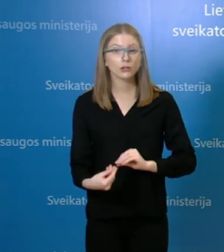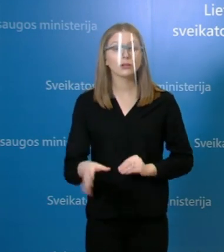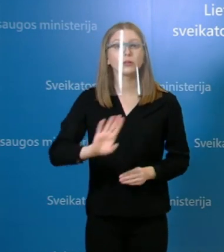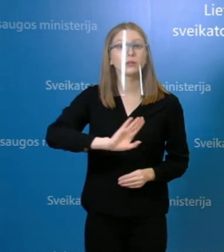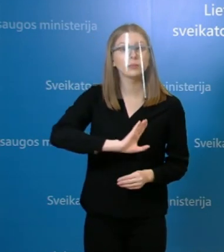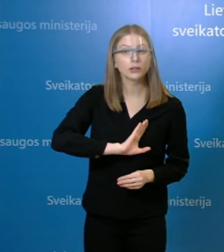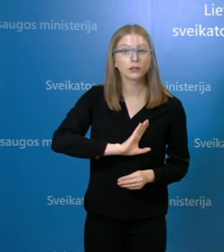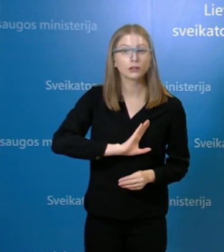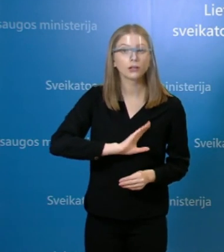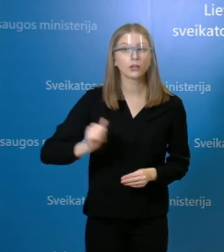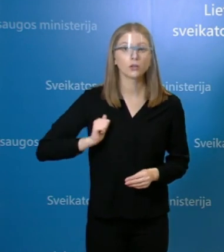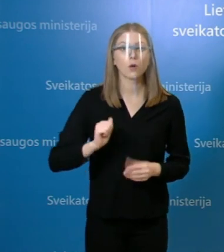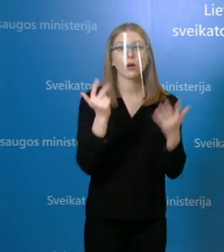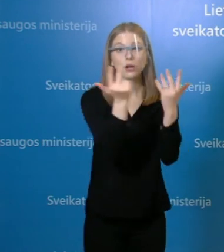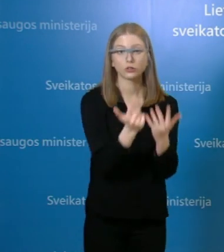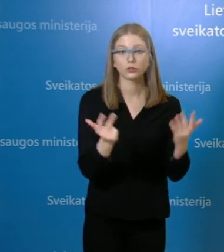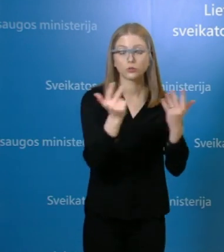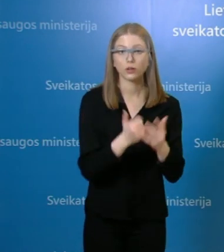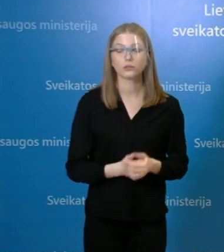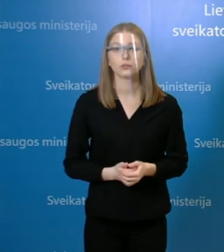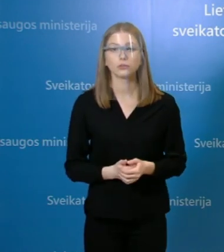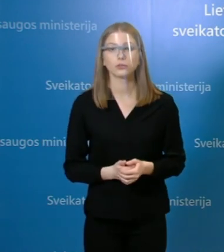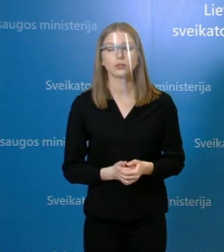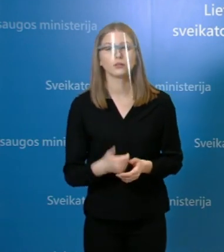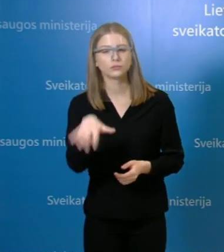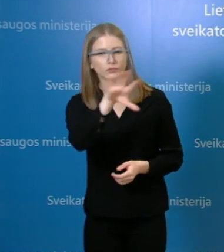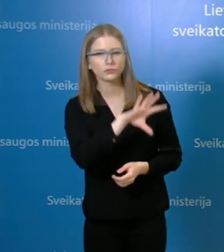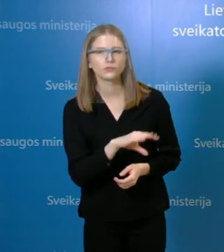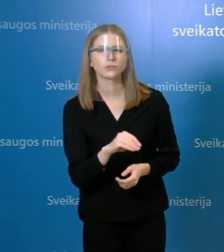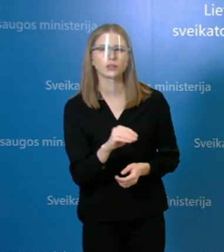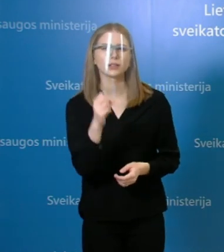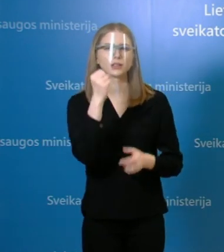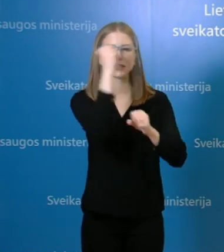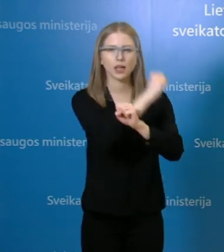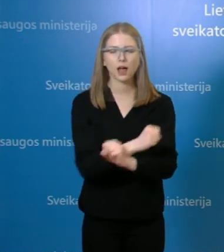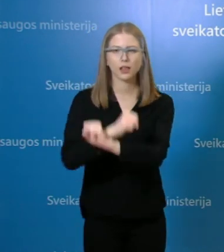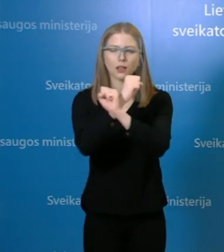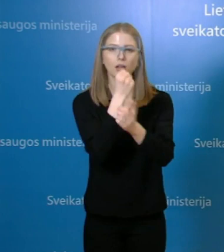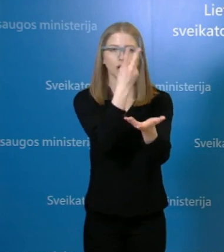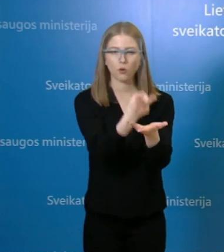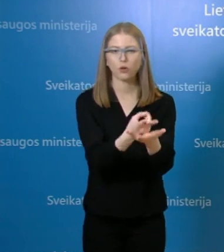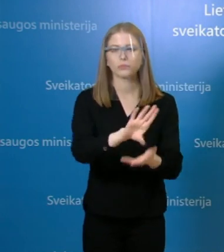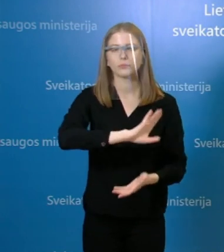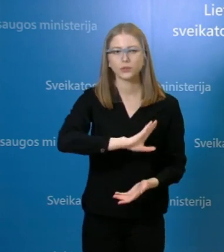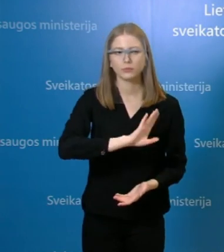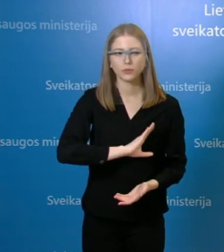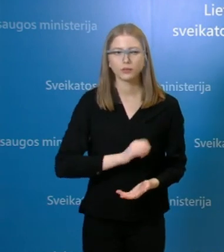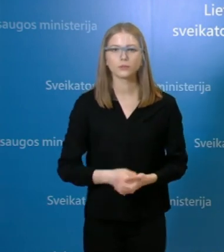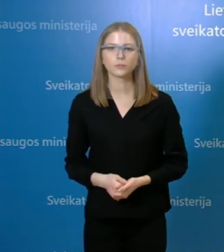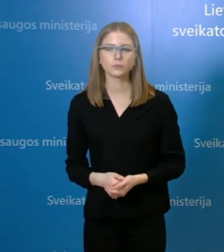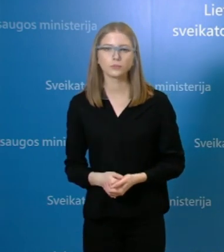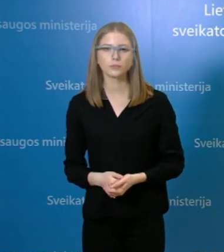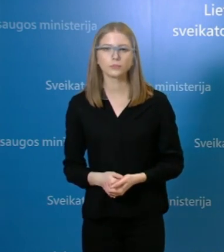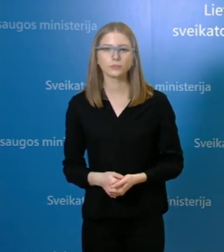klinikinė ligonė atveju ir 8, visi mirės antaros klininkos, sėdu asmenis, kuriems nustatytas steigiamas COVID-19 tyrimo rezultatas,